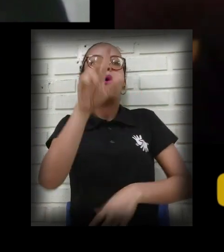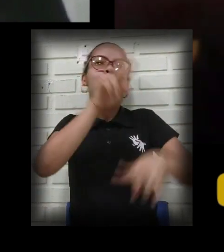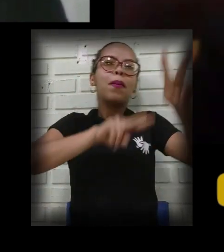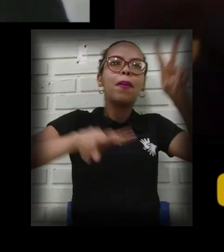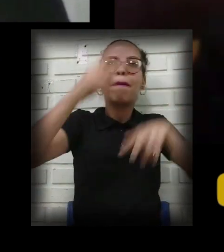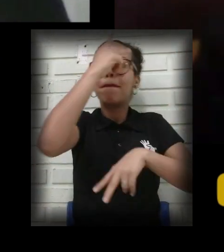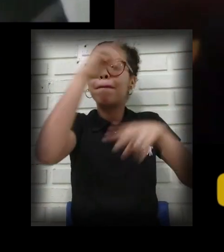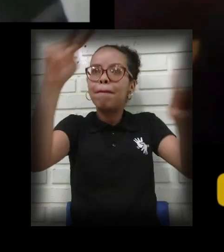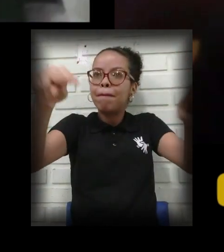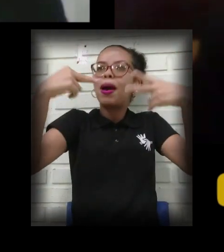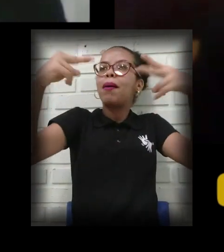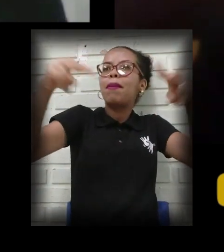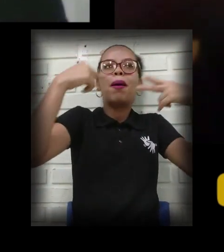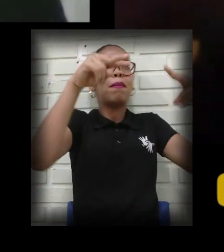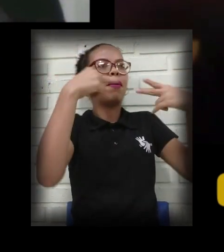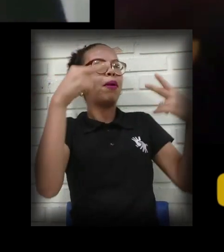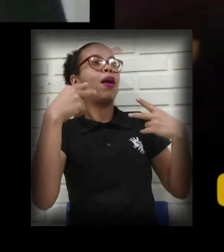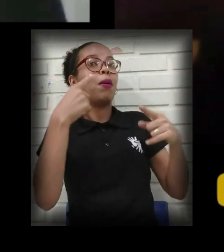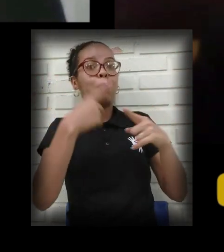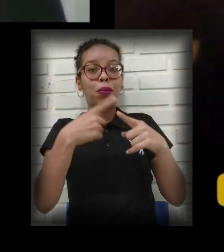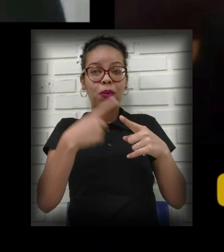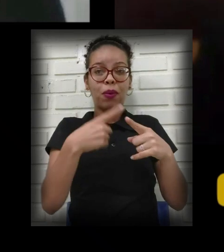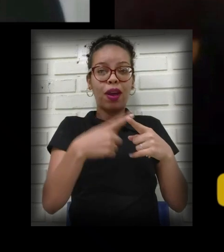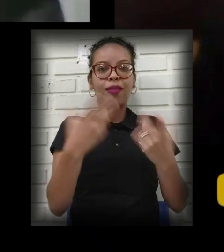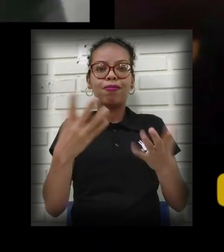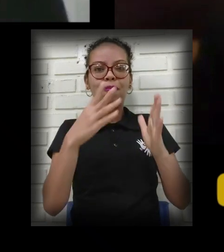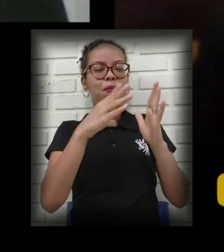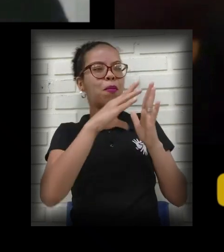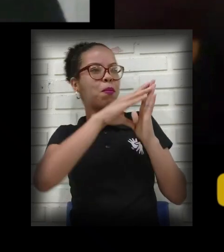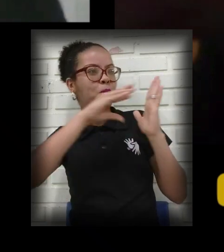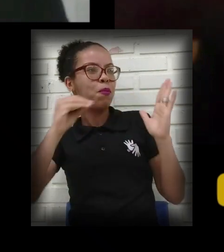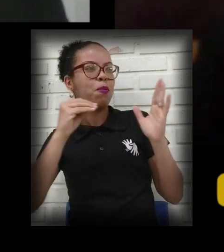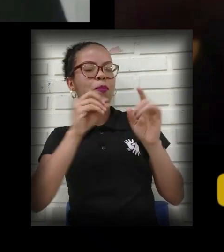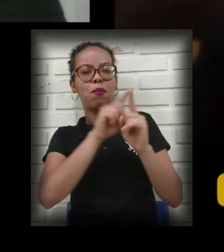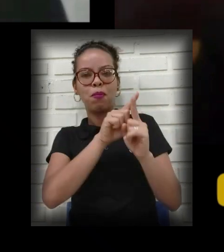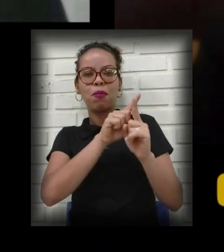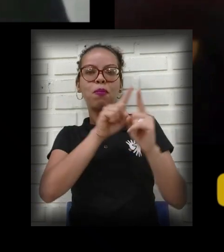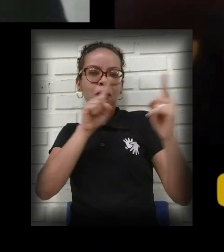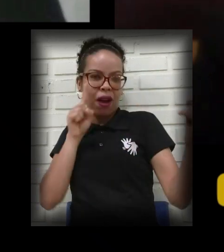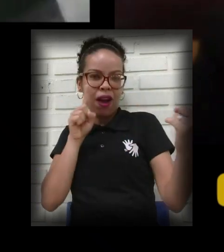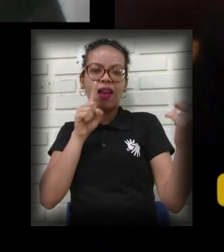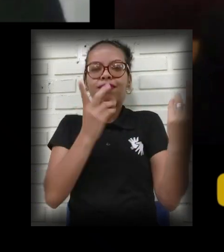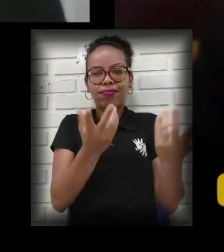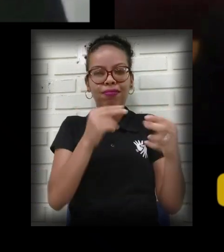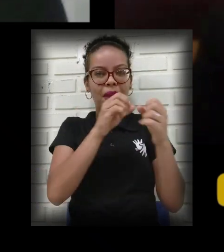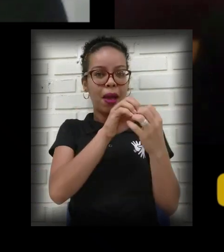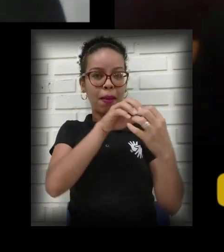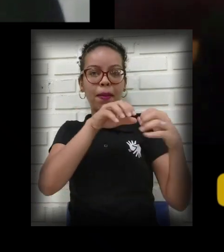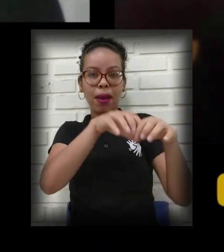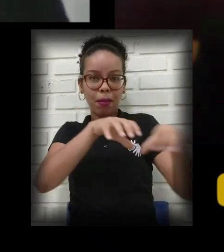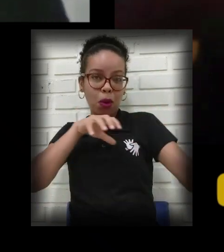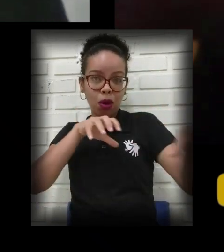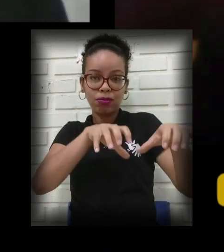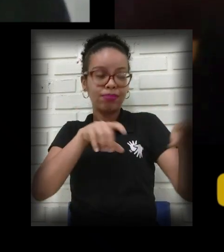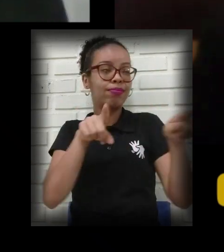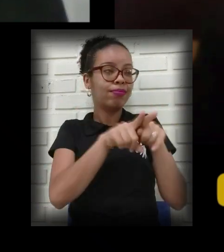maior devido a essa questão do modelo remoto e tal, videoconferências. Mas, assim,